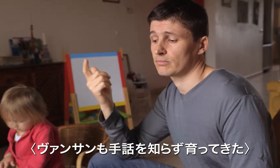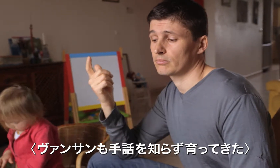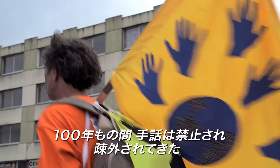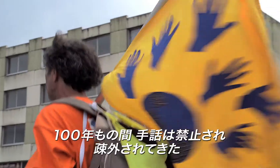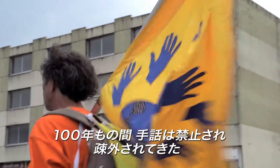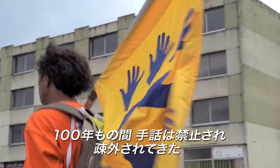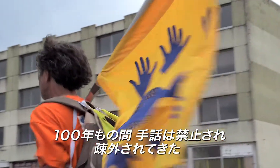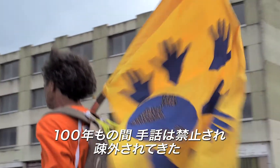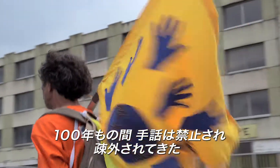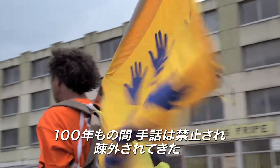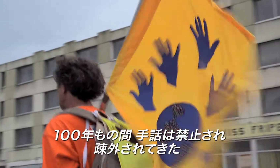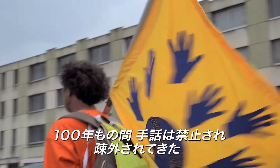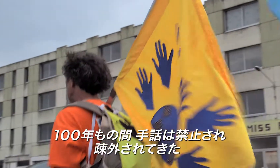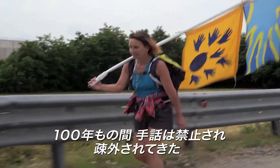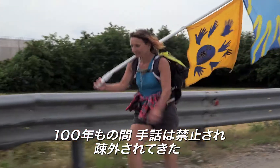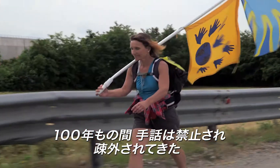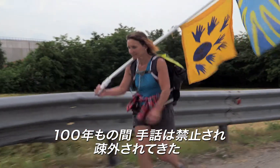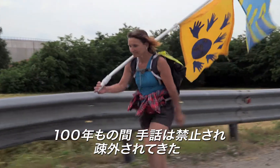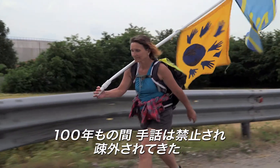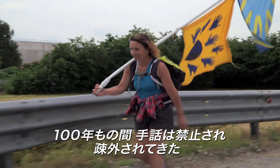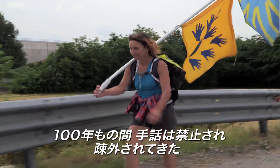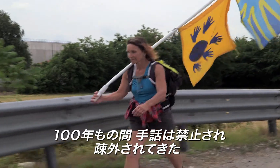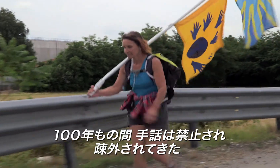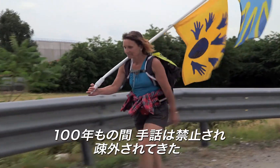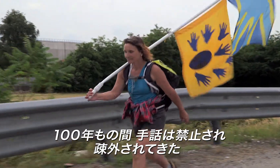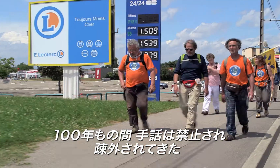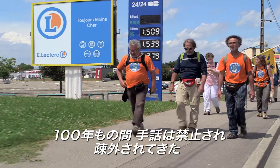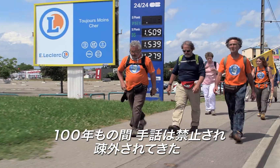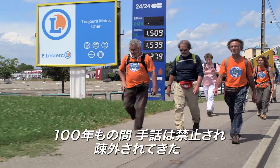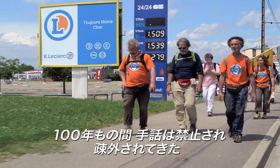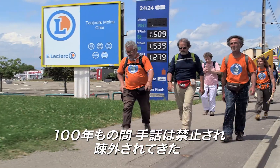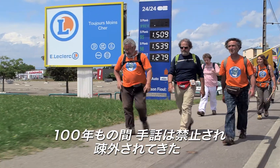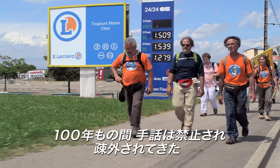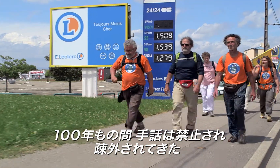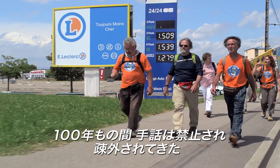Pendant cent ans, la langue des signes a été proscrite, méprisée et marginalisée.